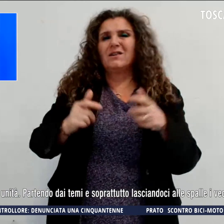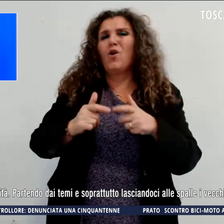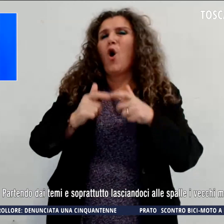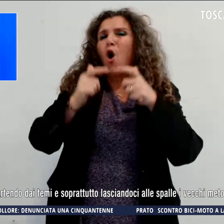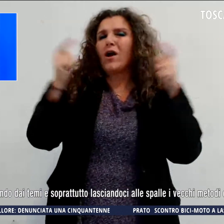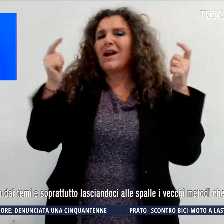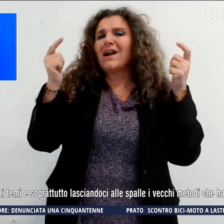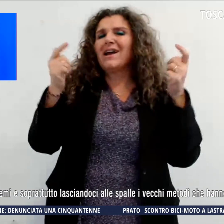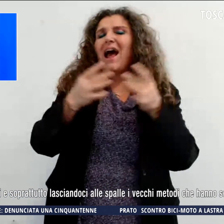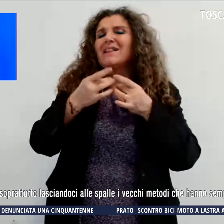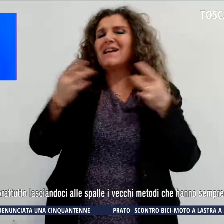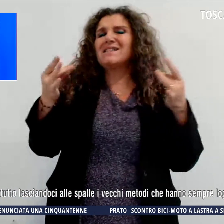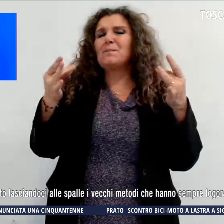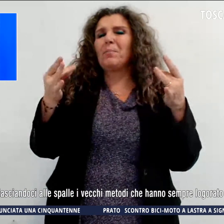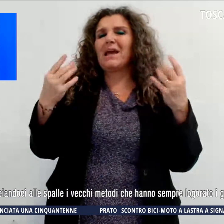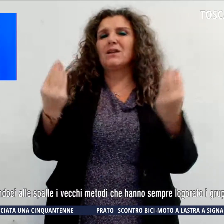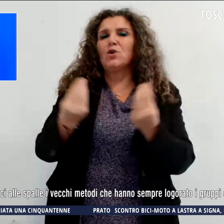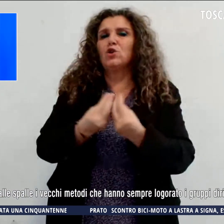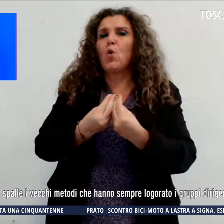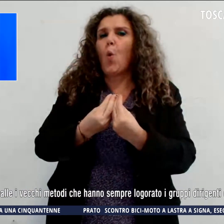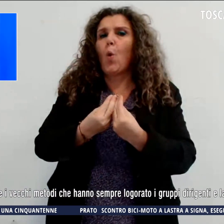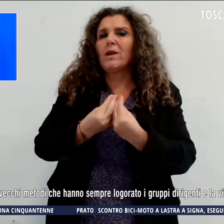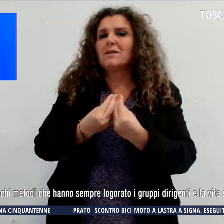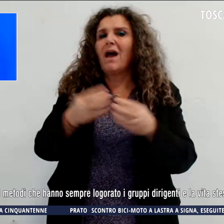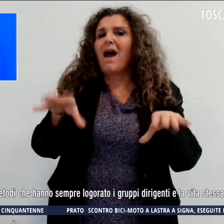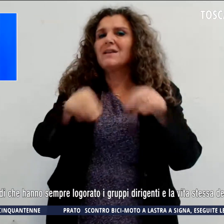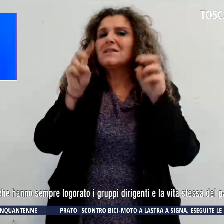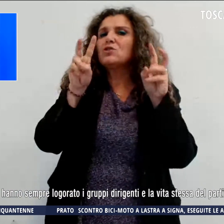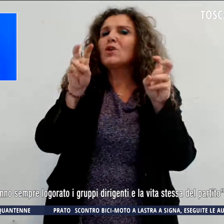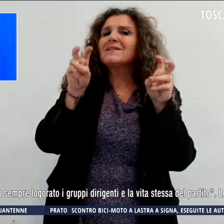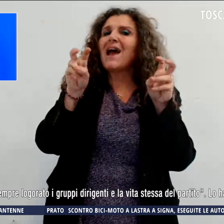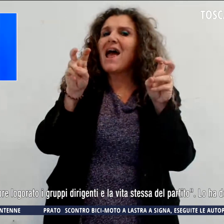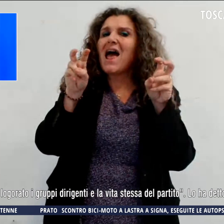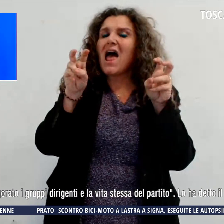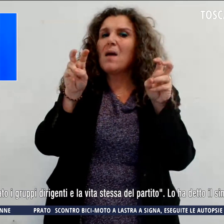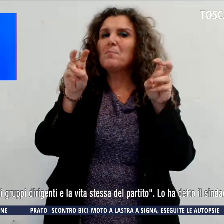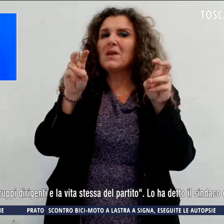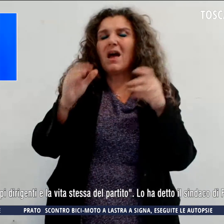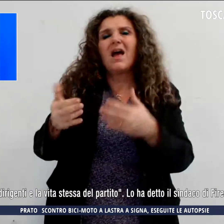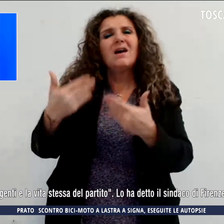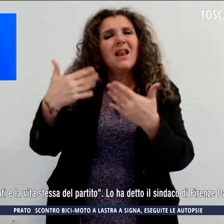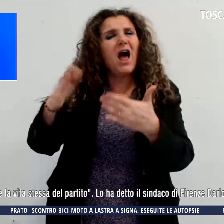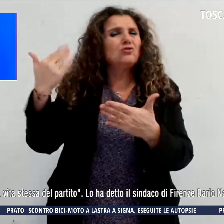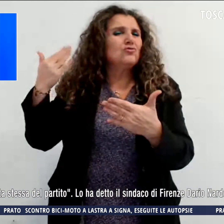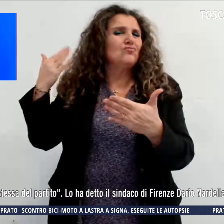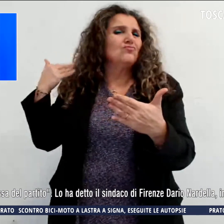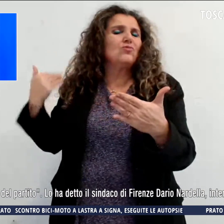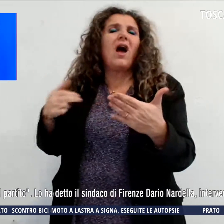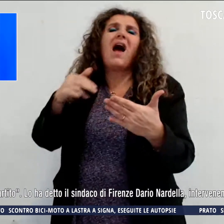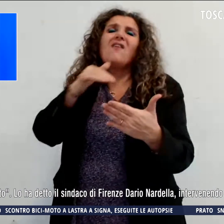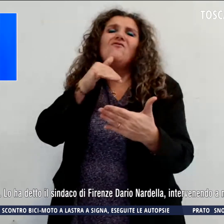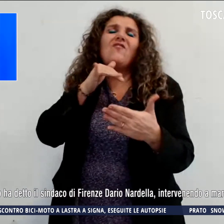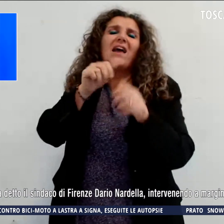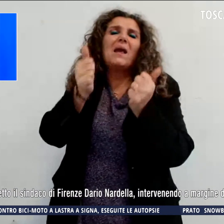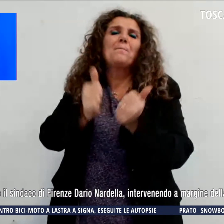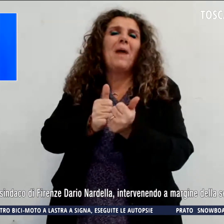unità, partendo dai temi e soprattutto lasciandoci alle spalle i vecchi metodi che hanno